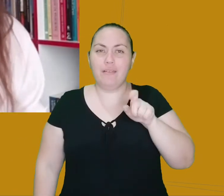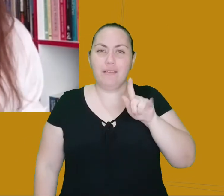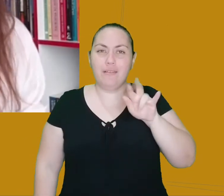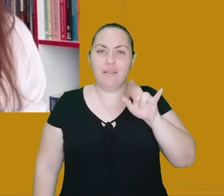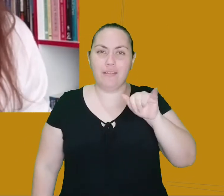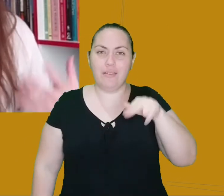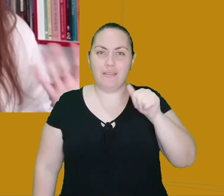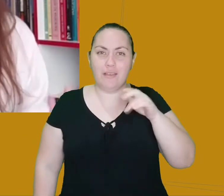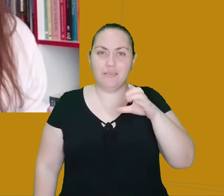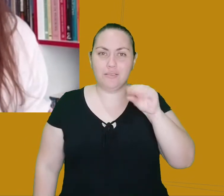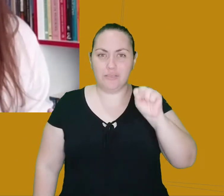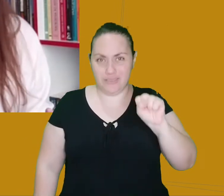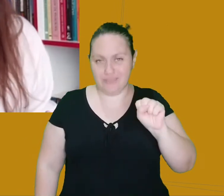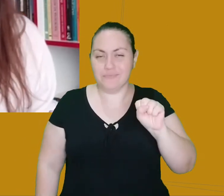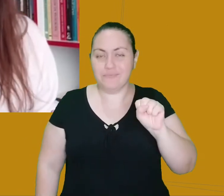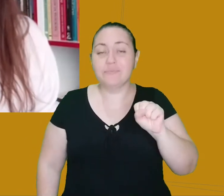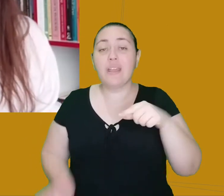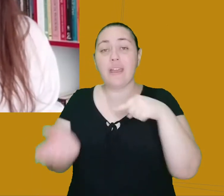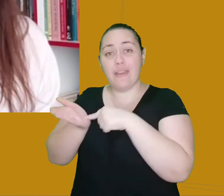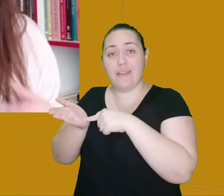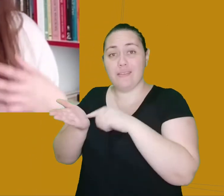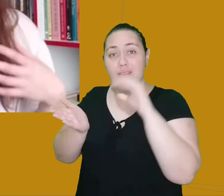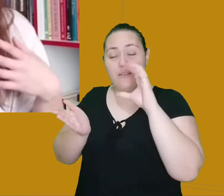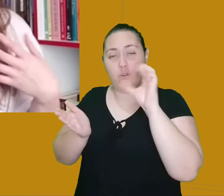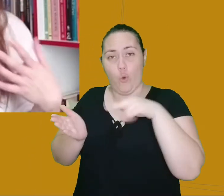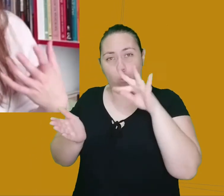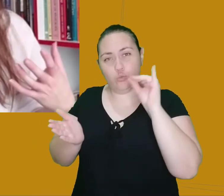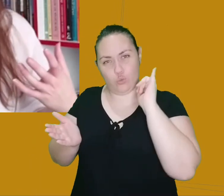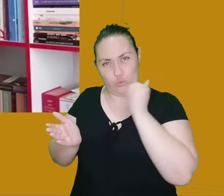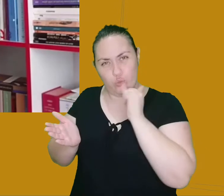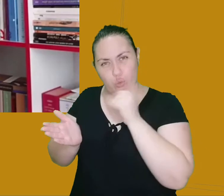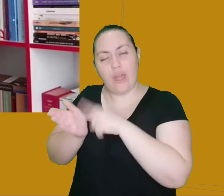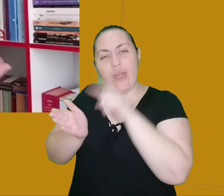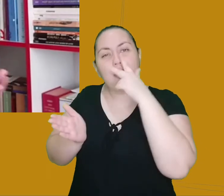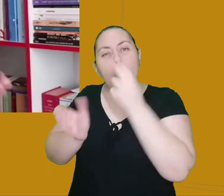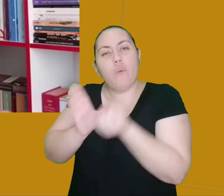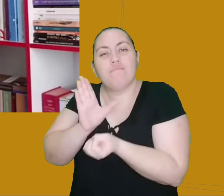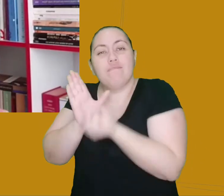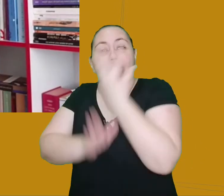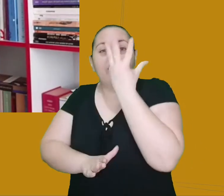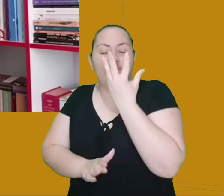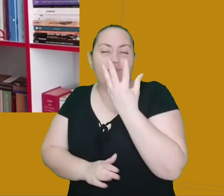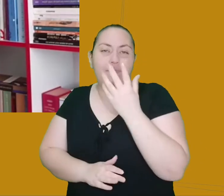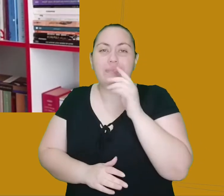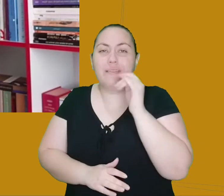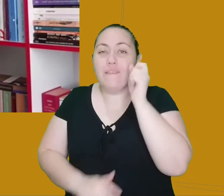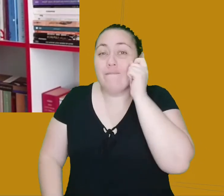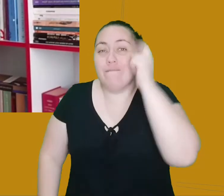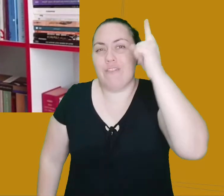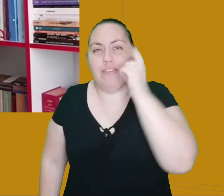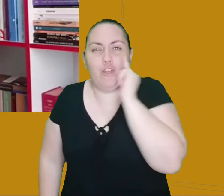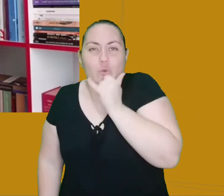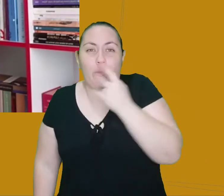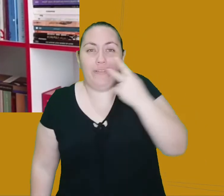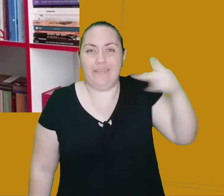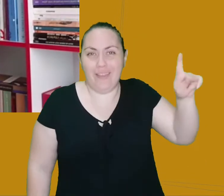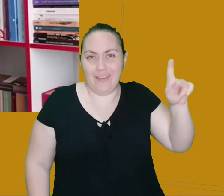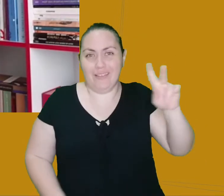então, é como se fosse um capítulo que o Machado inventa nessa história. Por isso, ele usa o mesmo estilo de escrita que o Fernão Mendes Pinto usou no seu